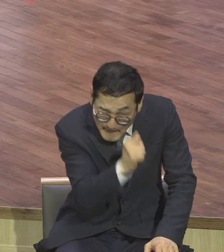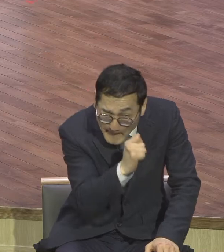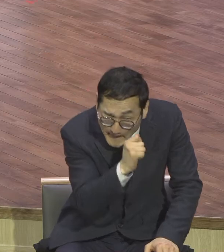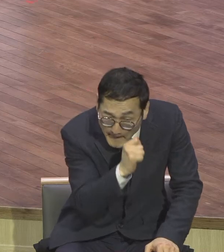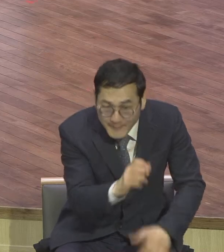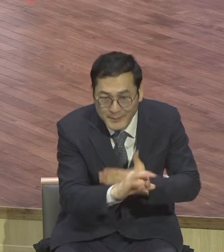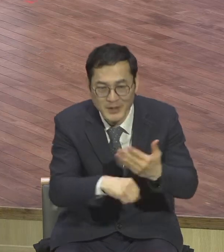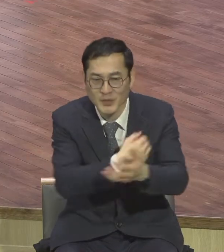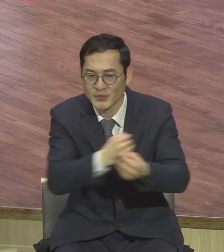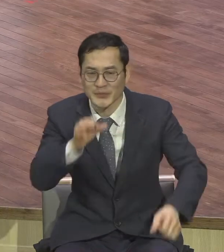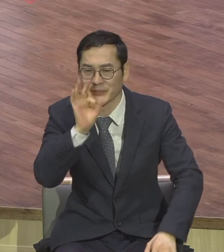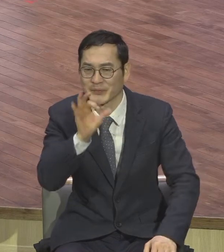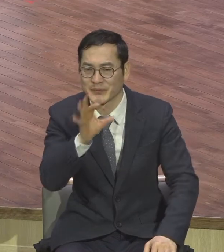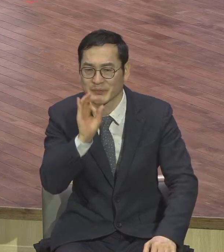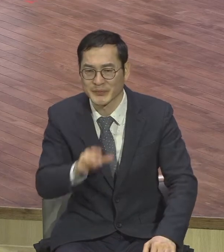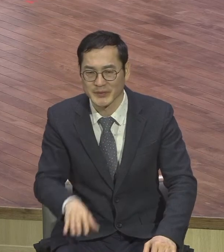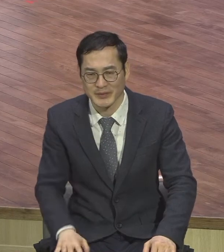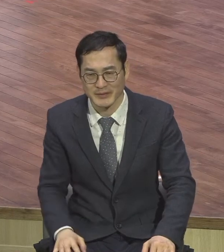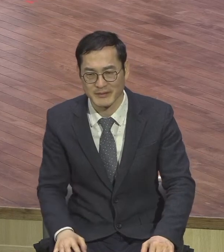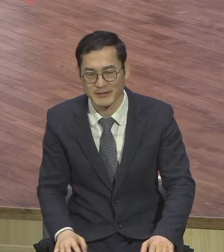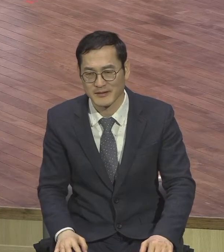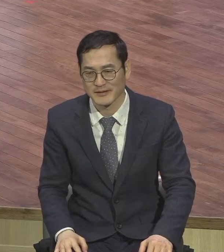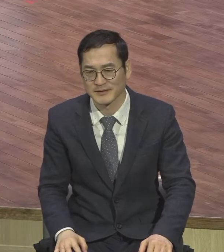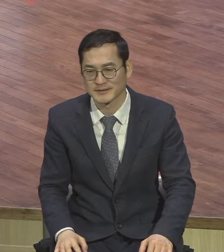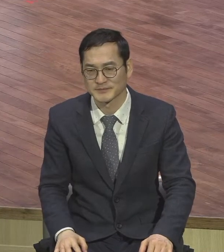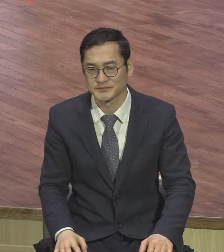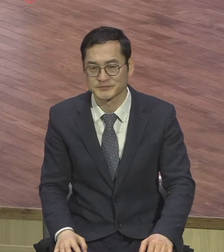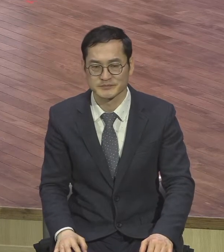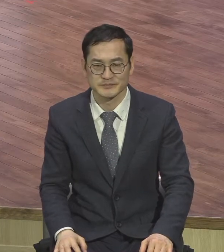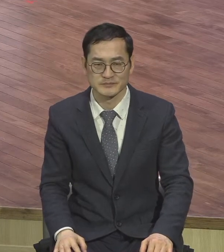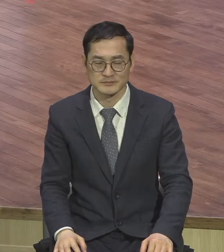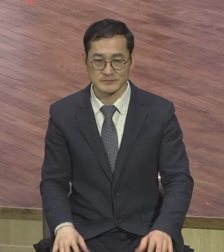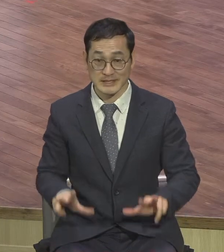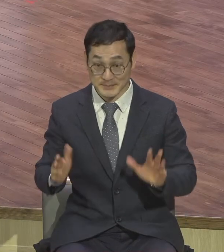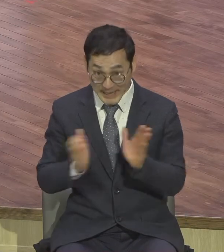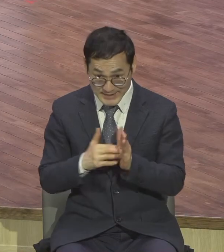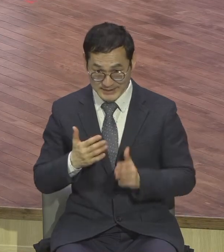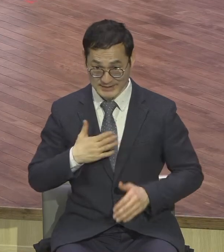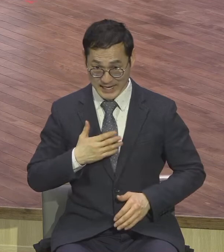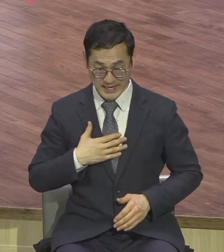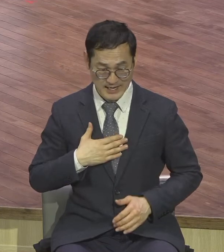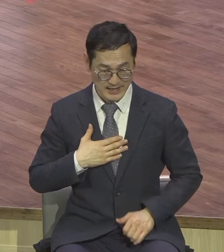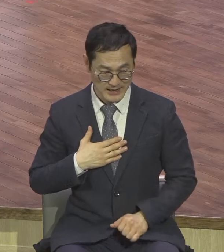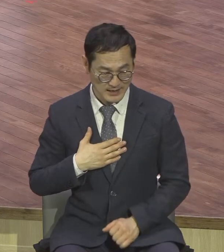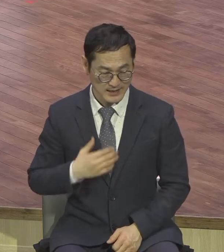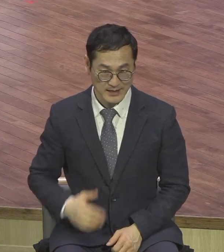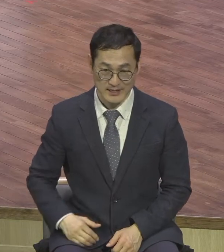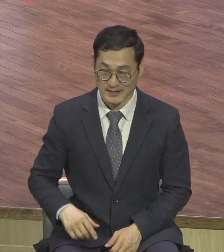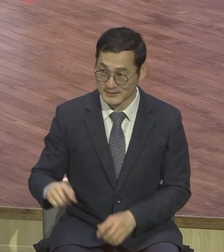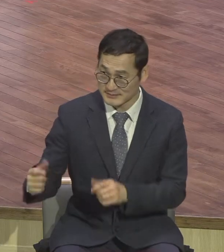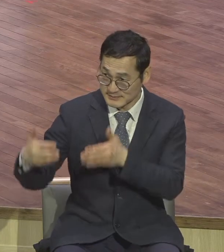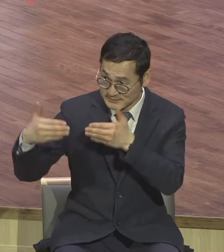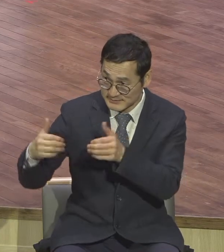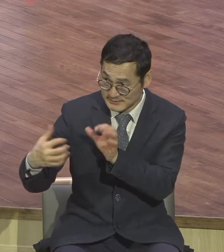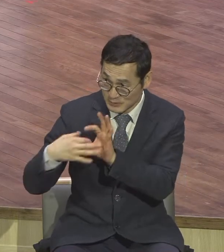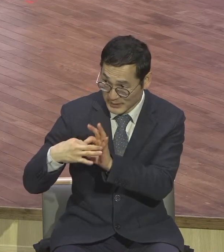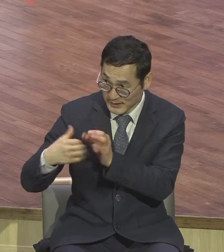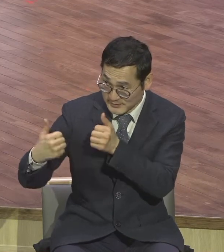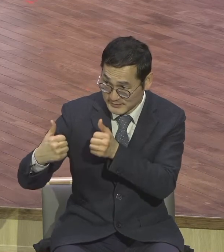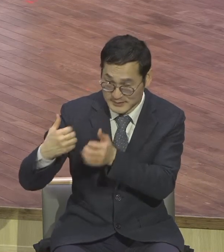저는요 이렇게 살아오면서 지구촌에 단 한 명도 원숭이는 사람이 없습니다 혹시 살면서 나인데